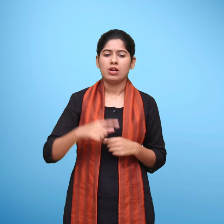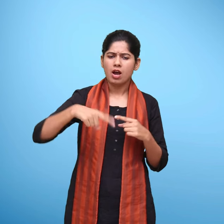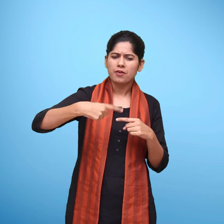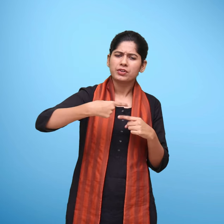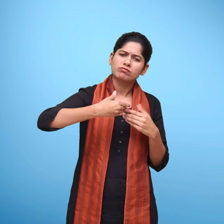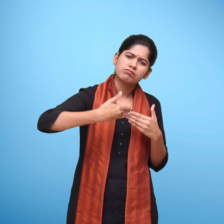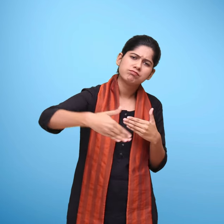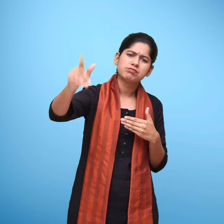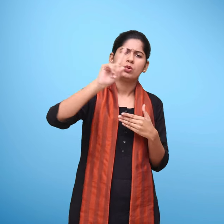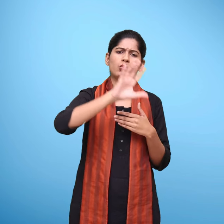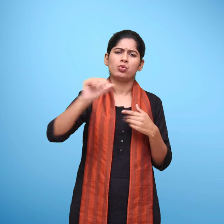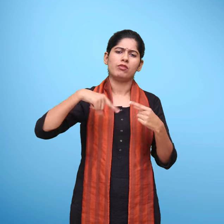सप्ता के प्रत्येक दिन